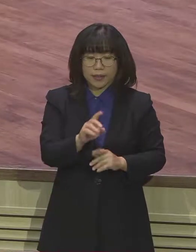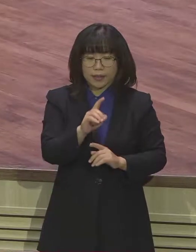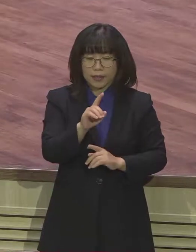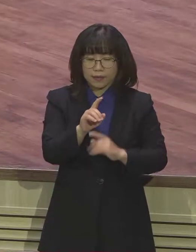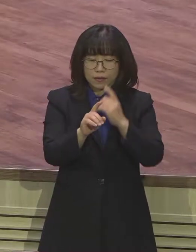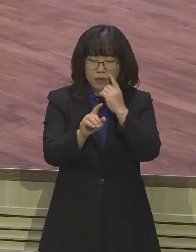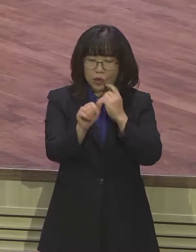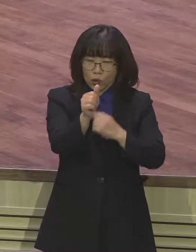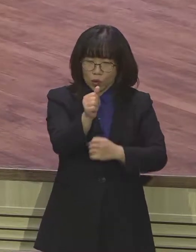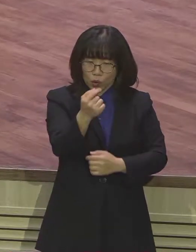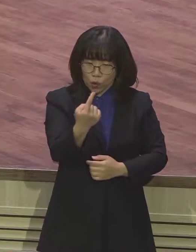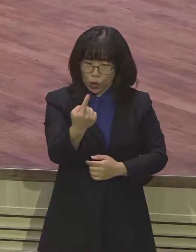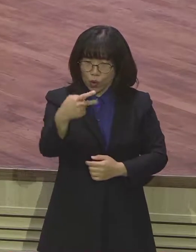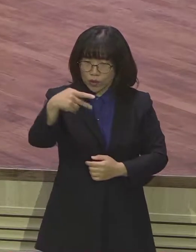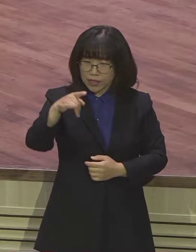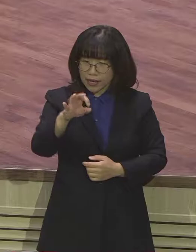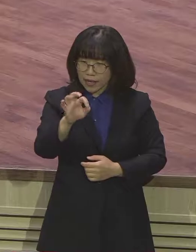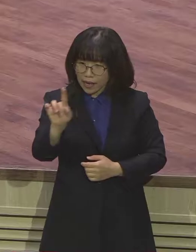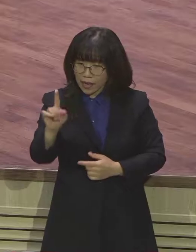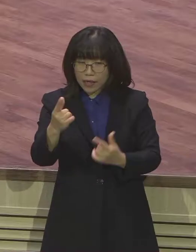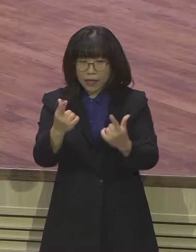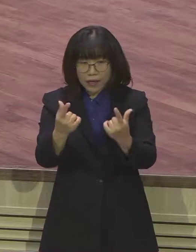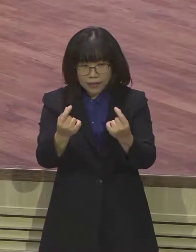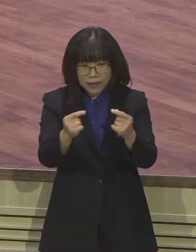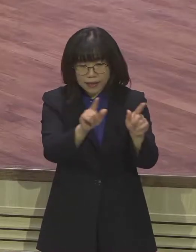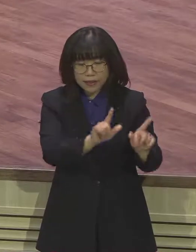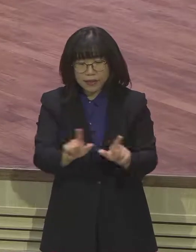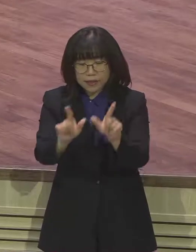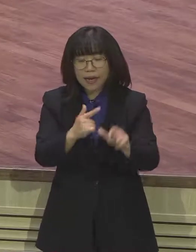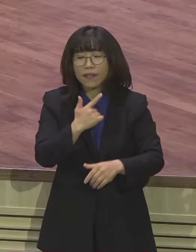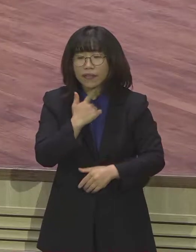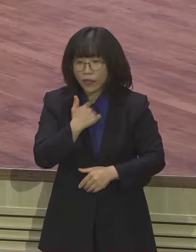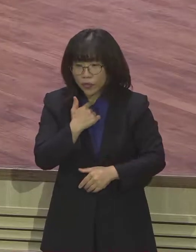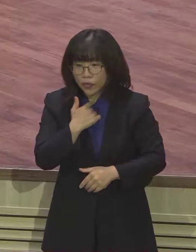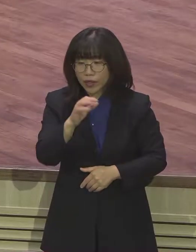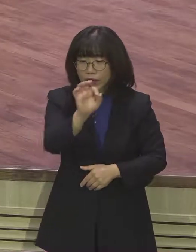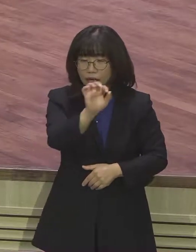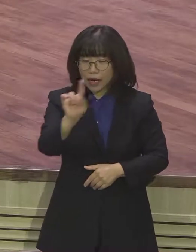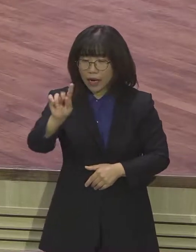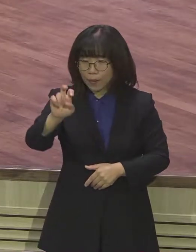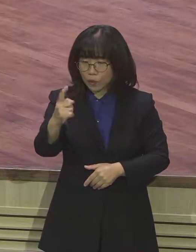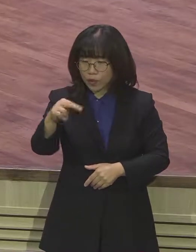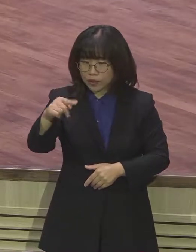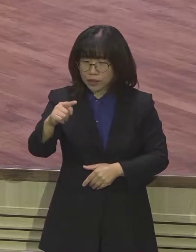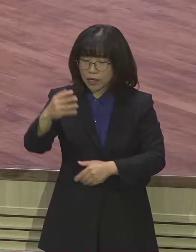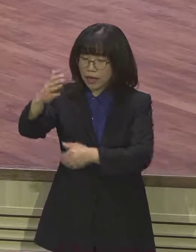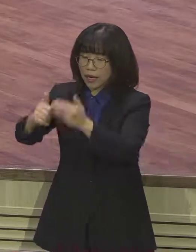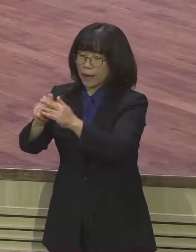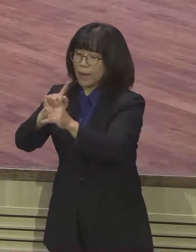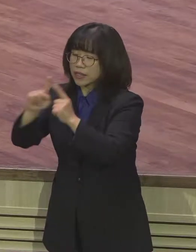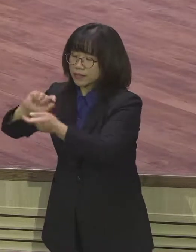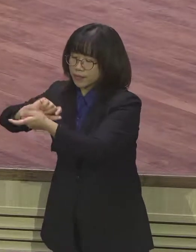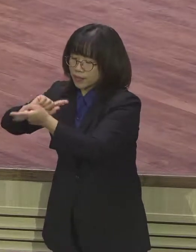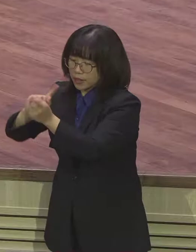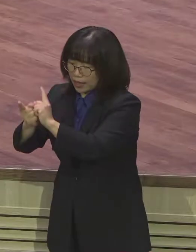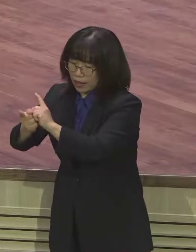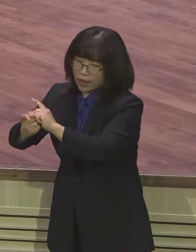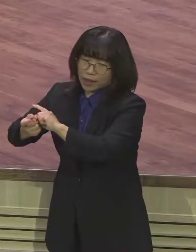살았던 선지자였고 하나님의 말씀을 대연하는 그런 선지자의 사명을 감당했습니다. 우리가 보호 흔히 예레미야를